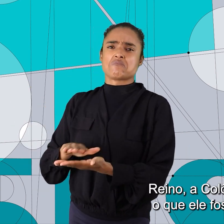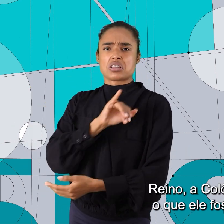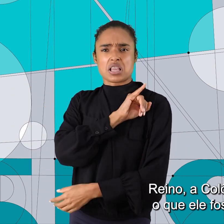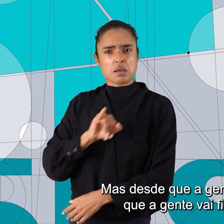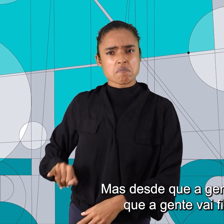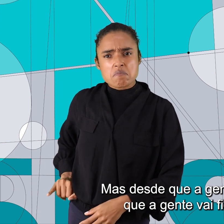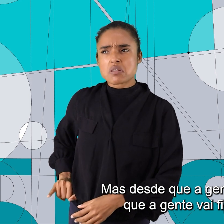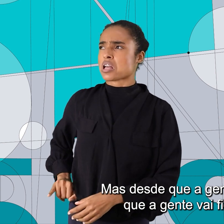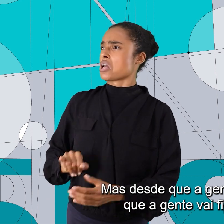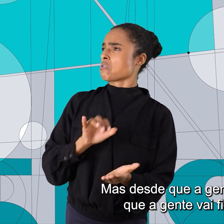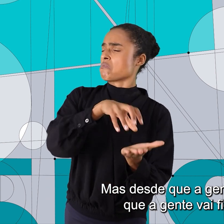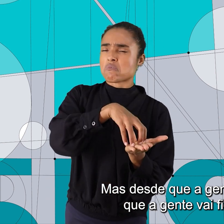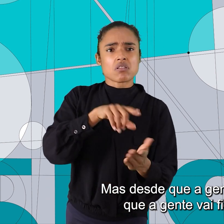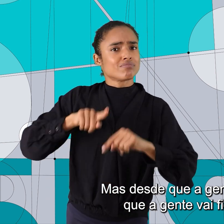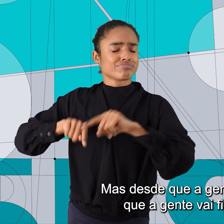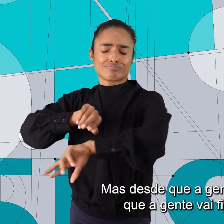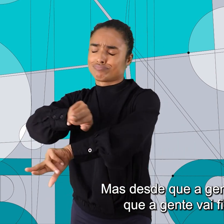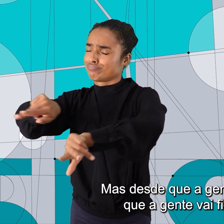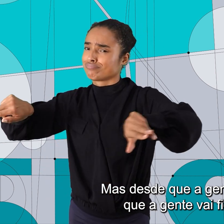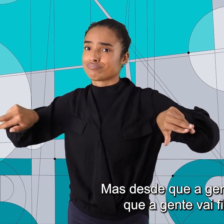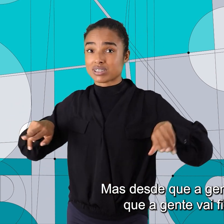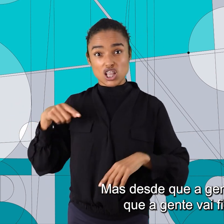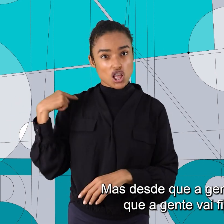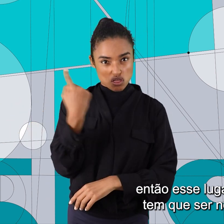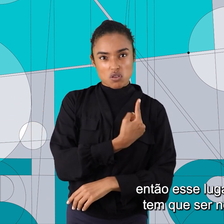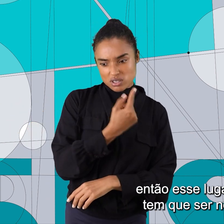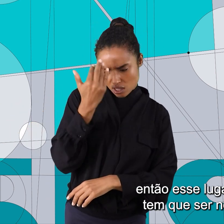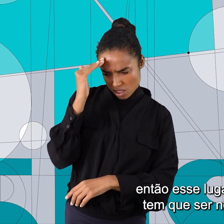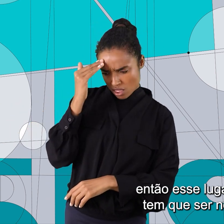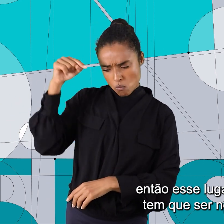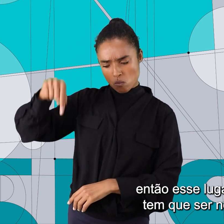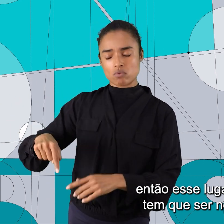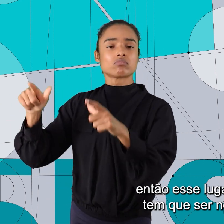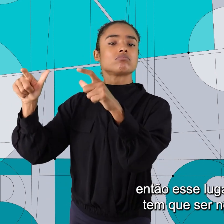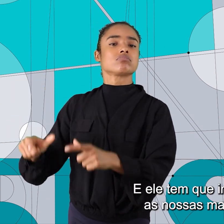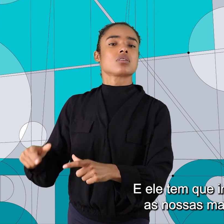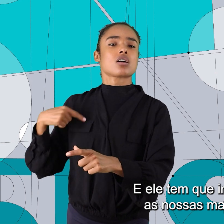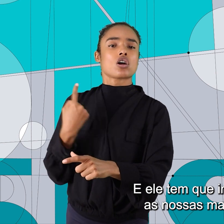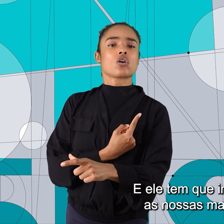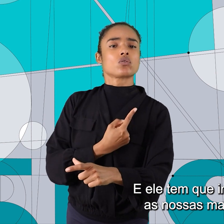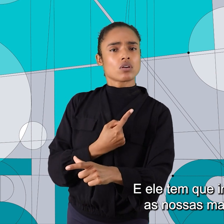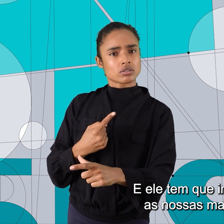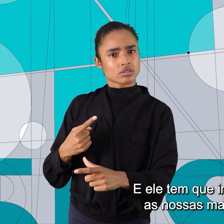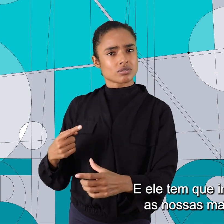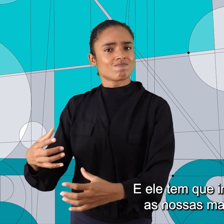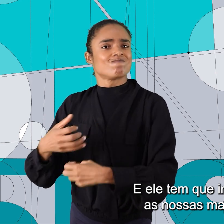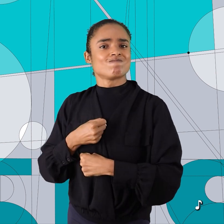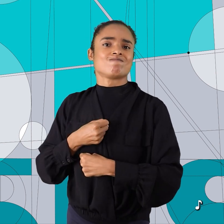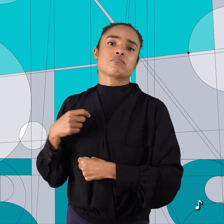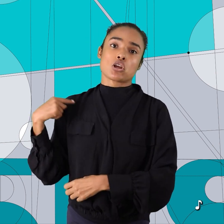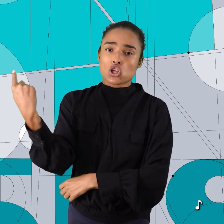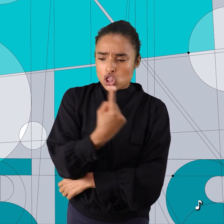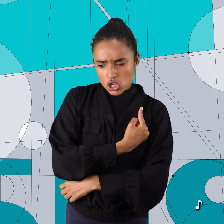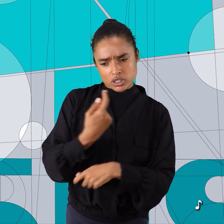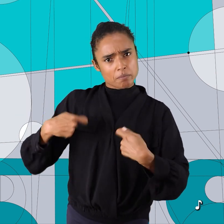a colônia, o que ele fosse. Mas desde que a gente entendeu que a gente vai ficar aqui, então esse lugar aqui tem que ser nosso e ele tem que imprimir nossas marcas.